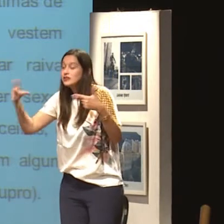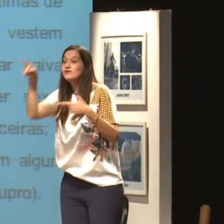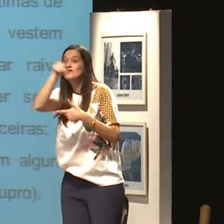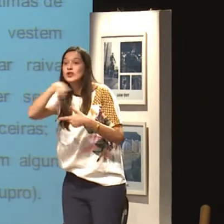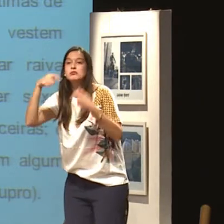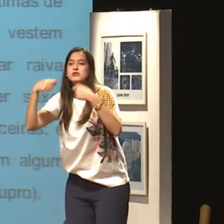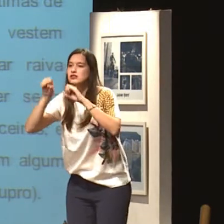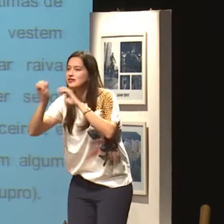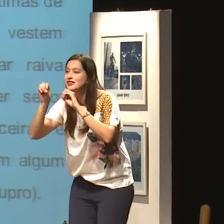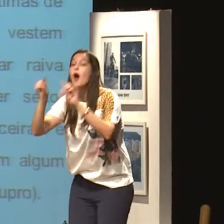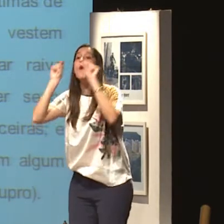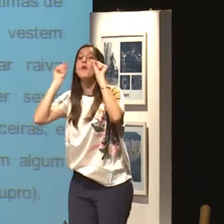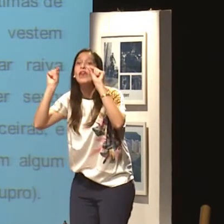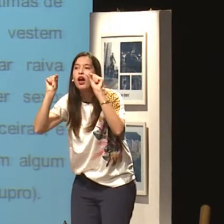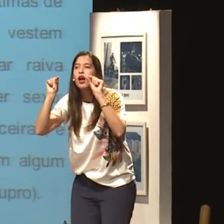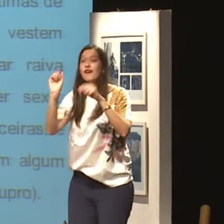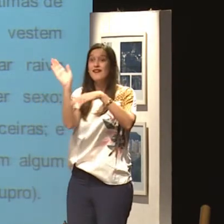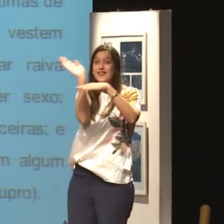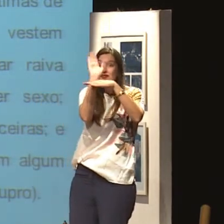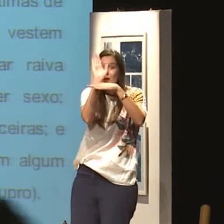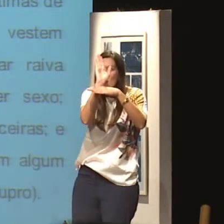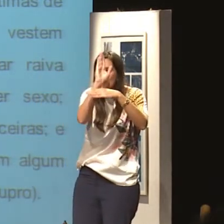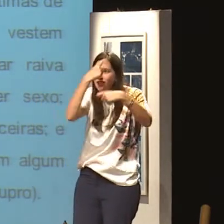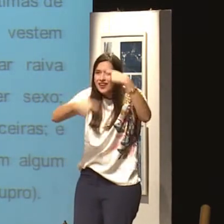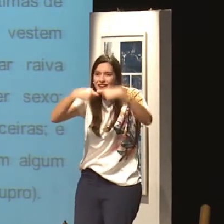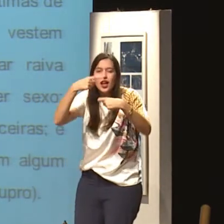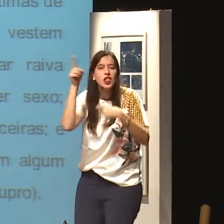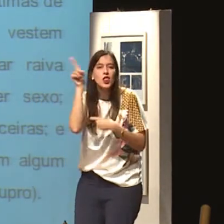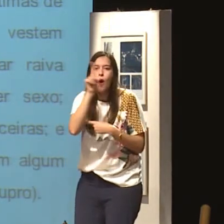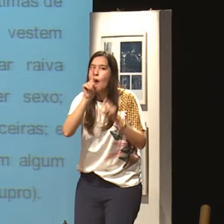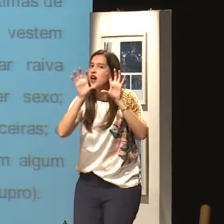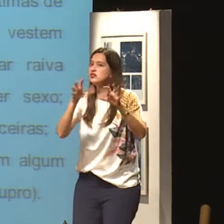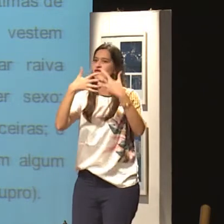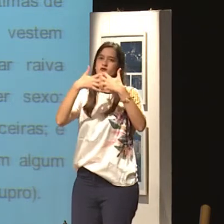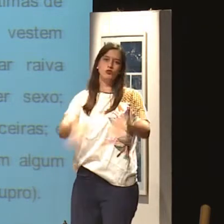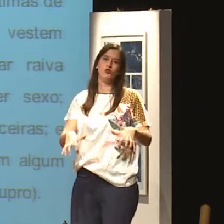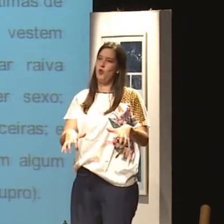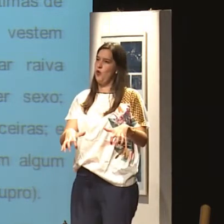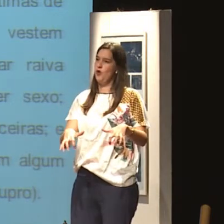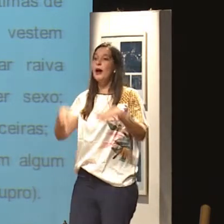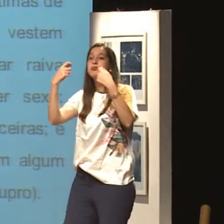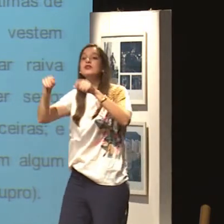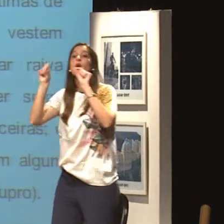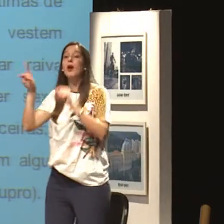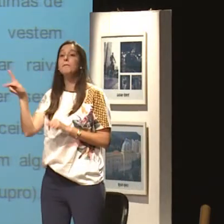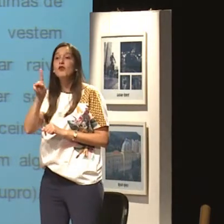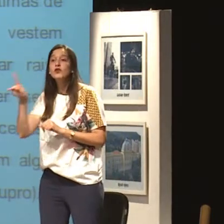alunos, vocês precisam ensinar aos seus alunos sobre isso, que esses filmes pornográficos não são benéficos.